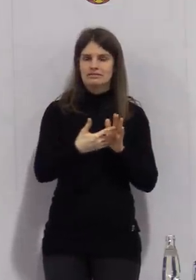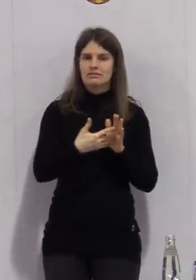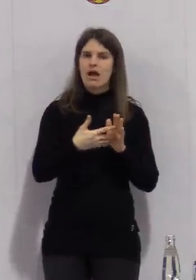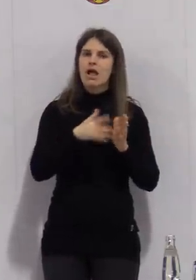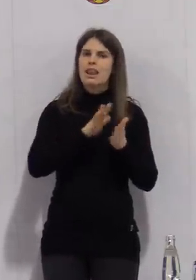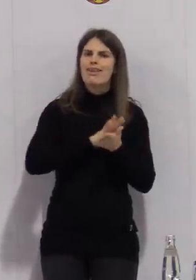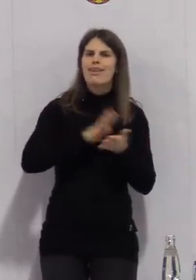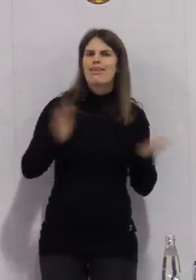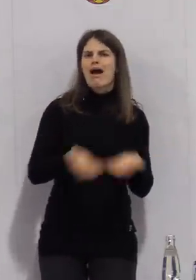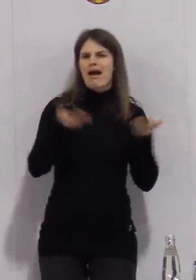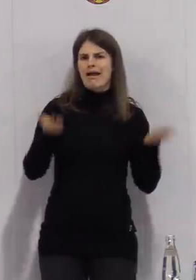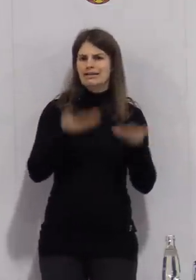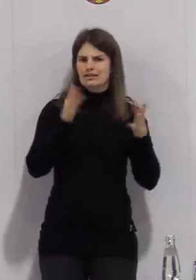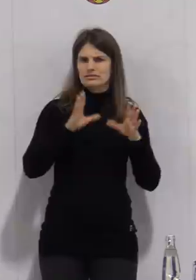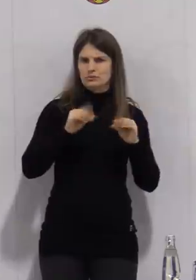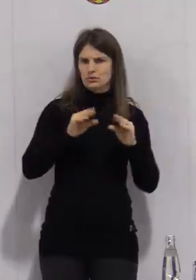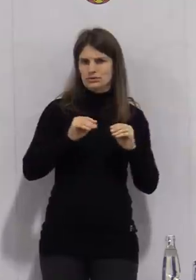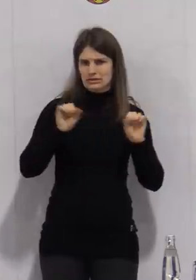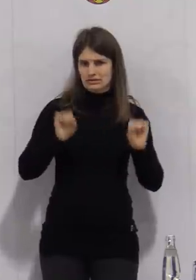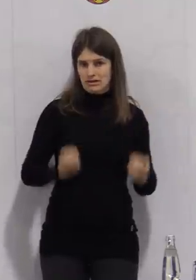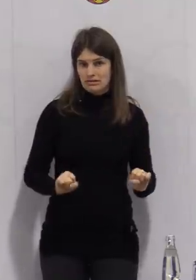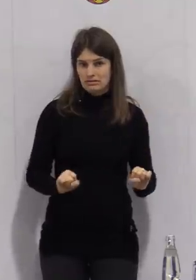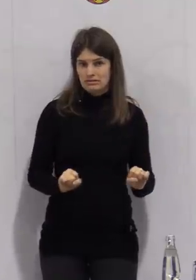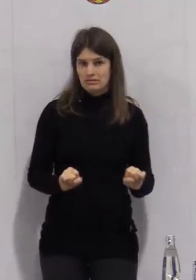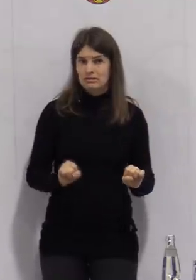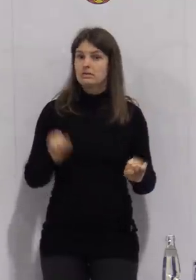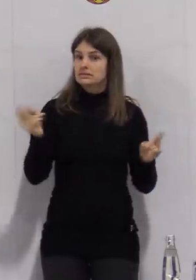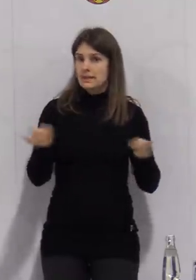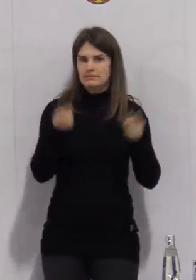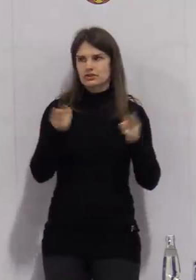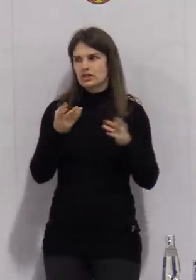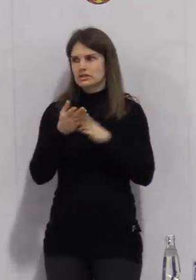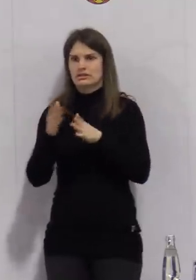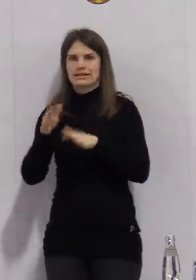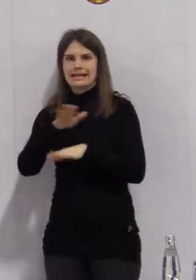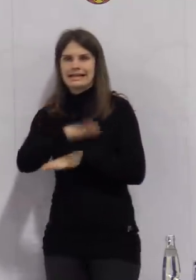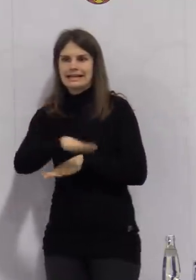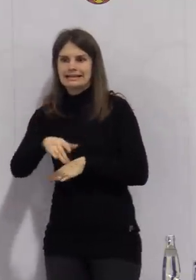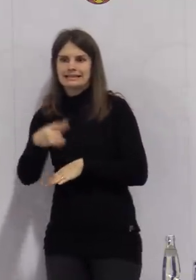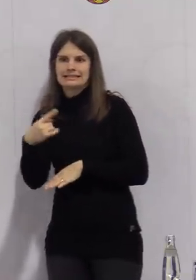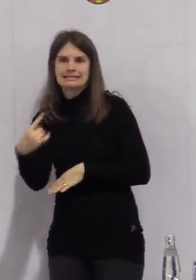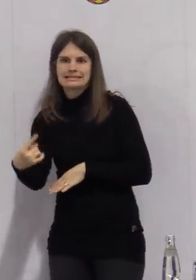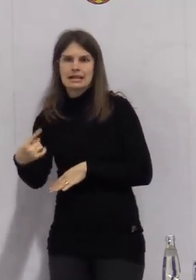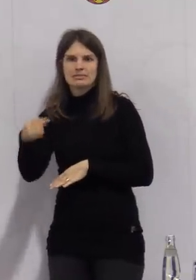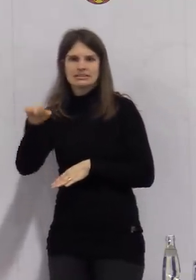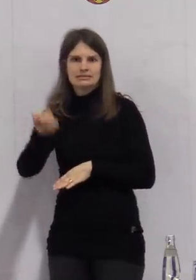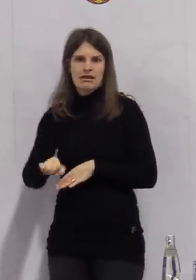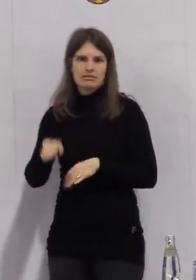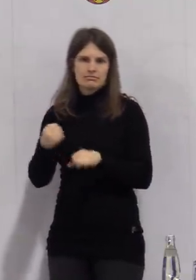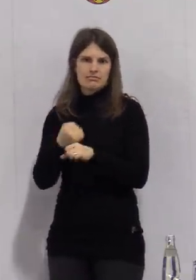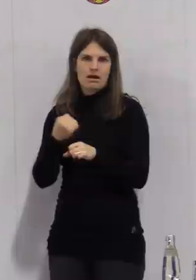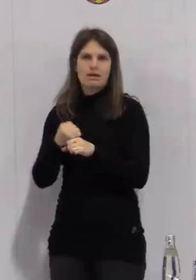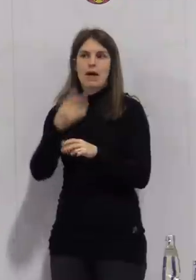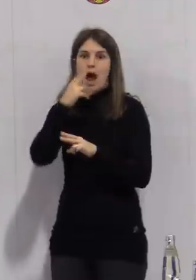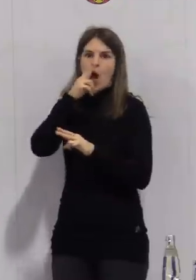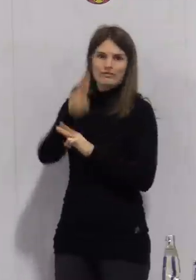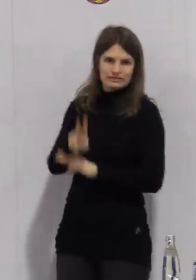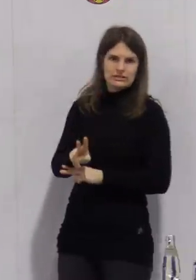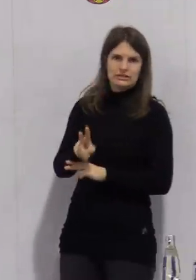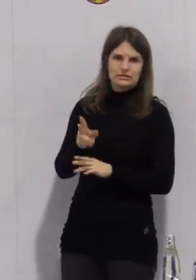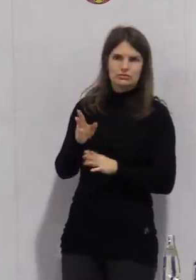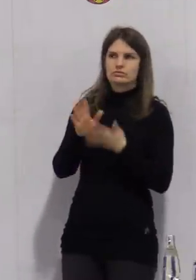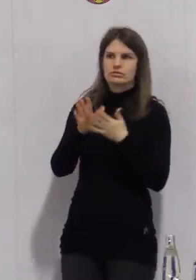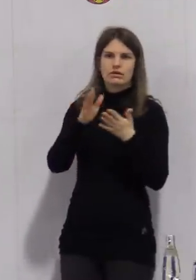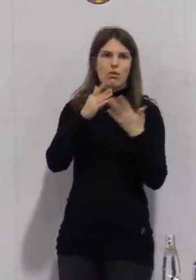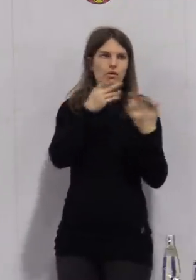die zunächst unter Aufsicht und auch Anleitung durch die Kinder selber durchgeführt werden, aber wie gesagt unter Aufsicht